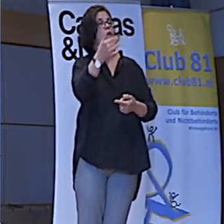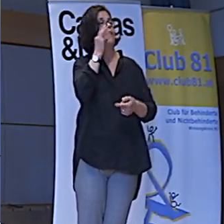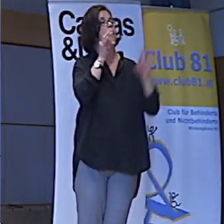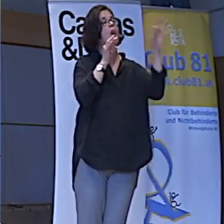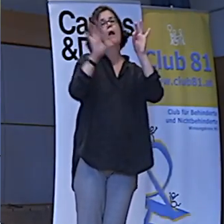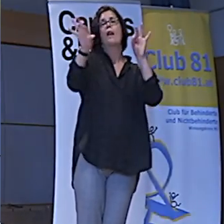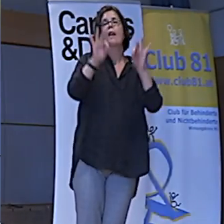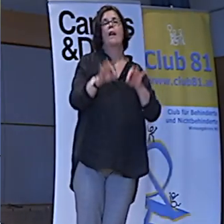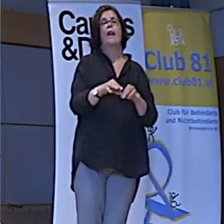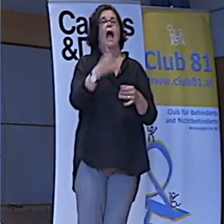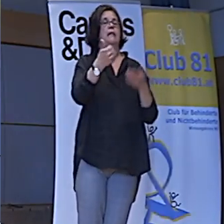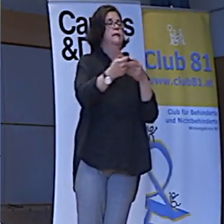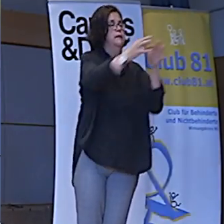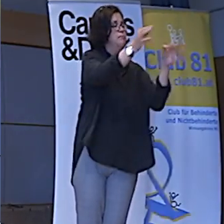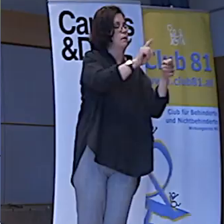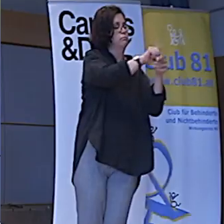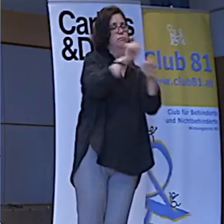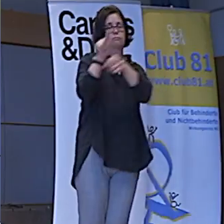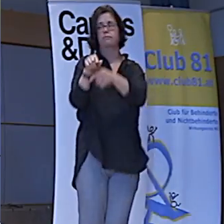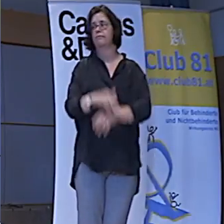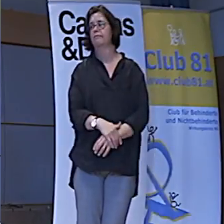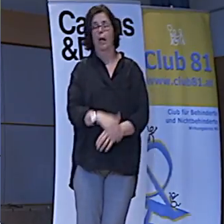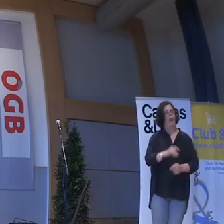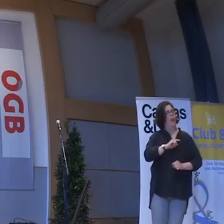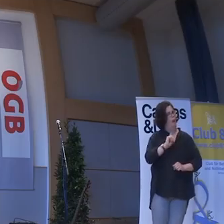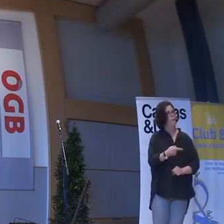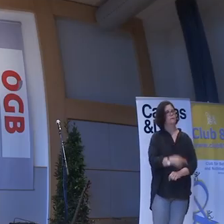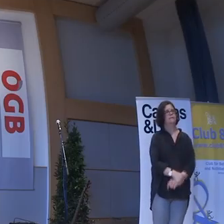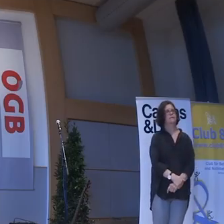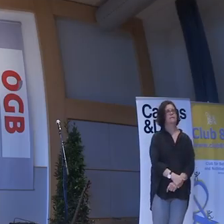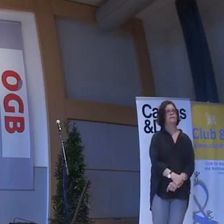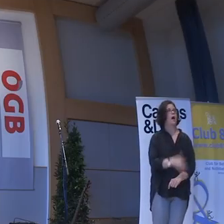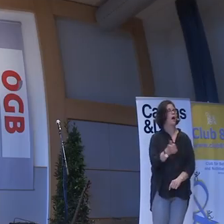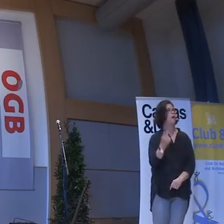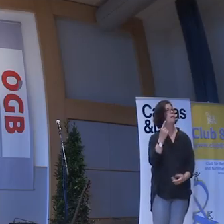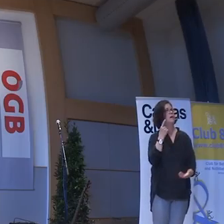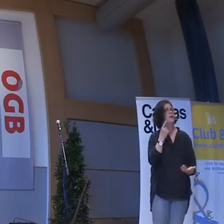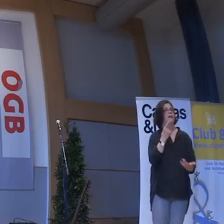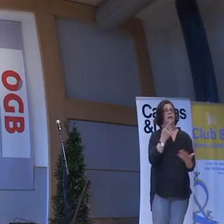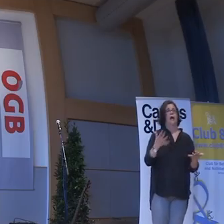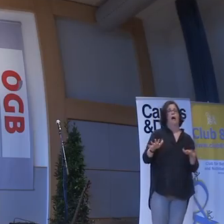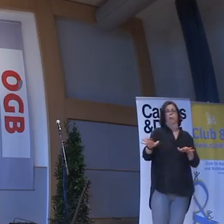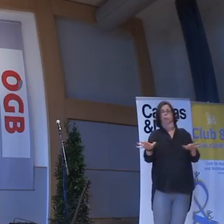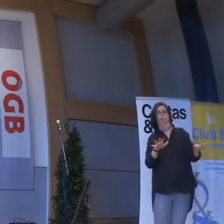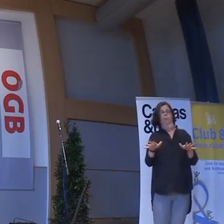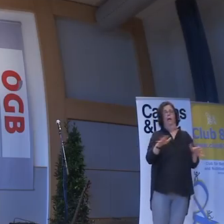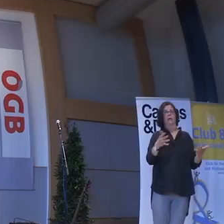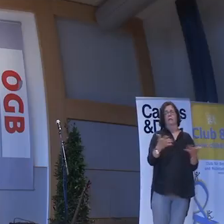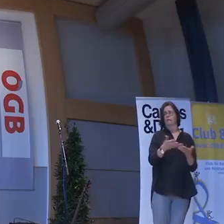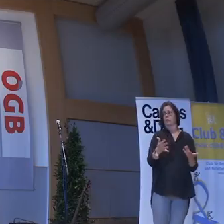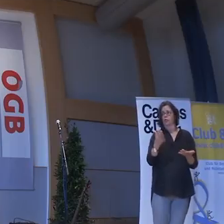aus. Jeder nimmt sich ein Zimmer. Und es geht los. Bei dem einen. Die Dame tut alles was ihr geht.